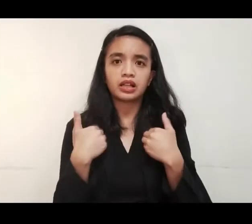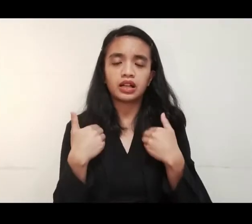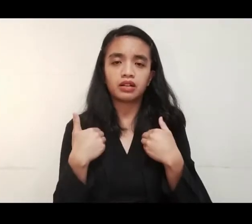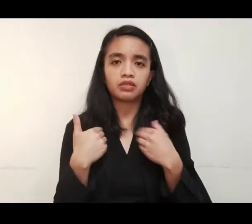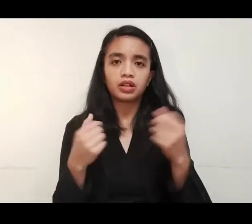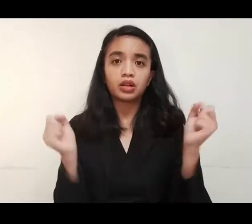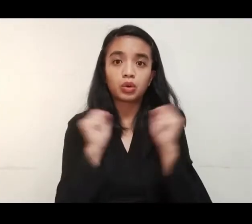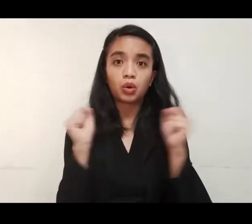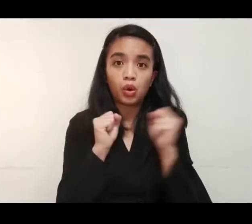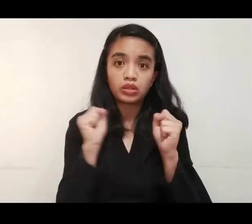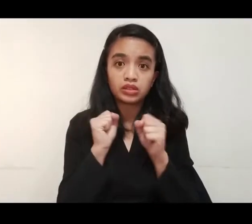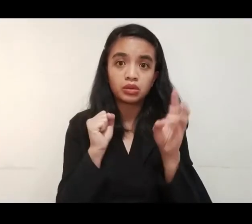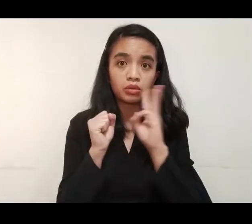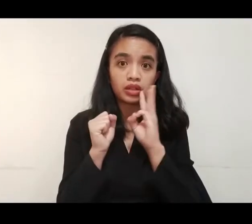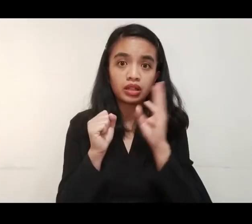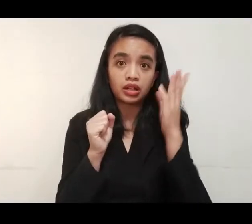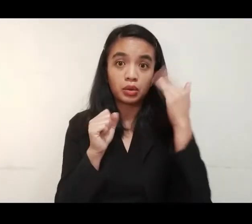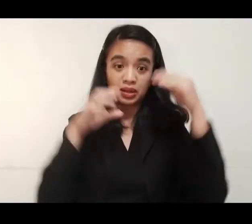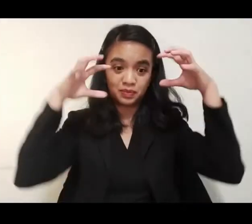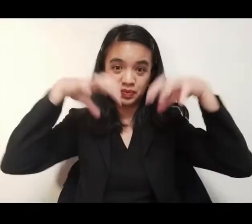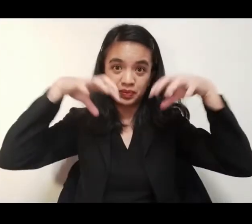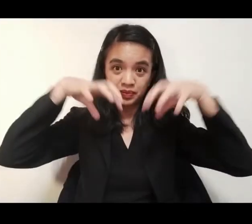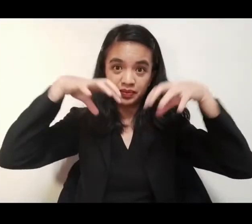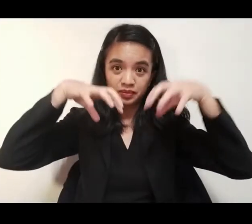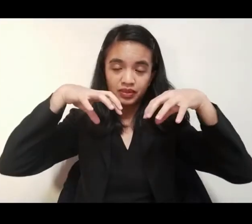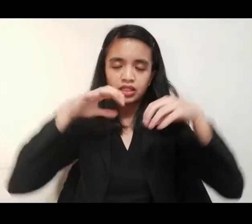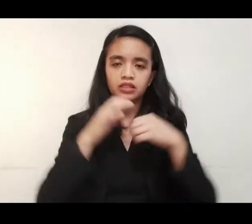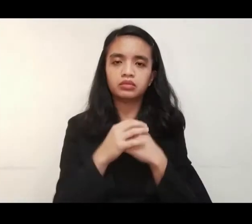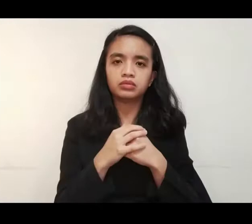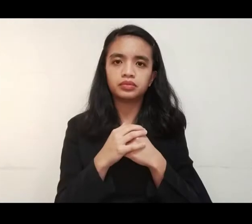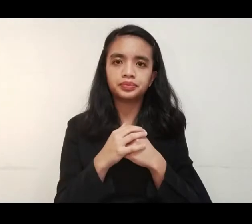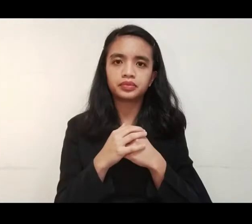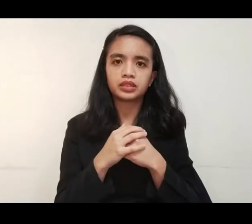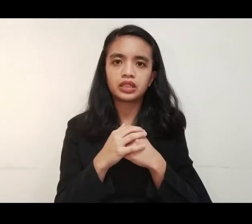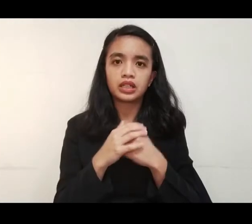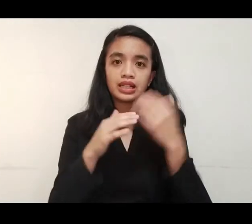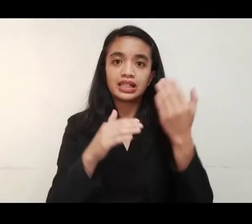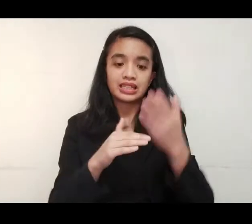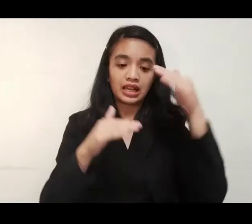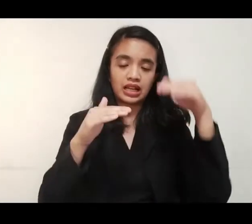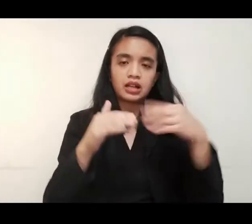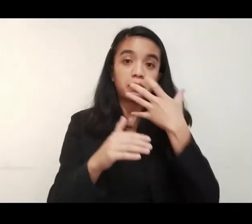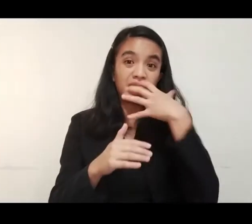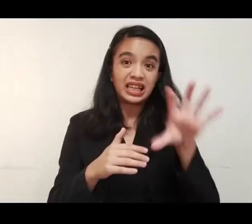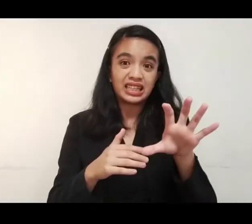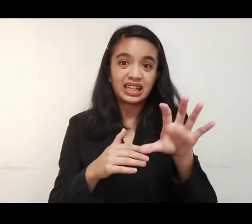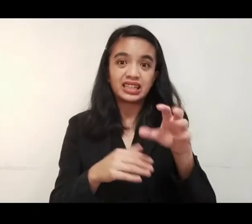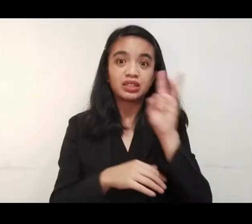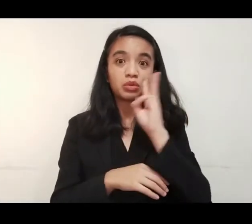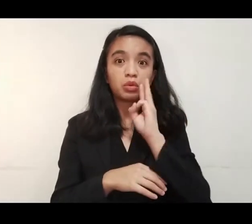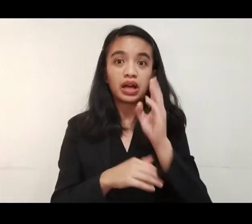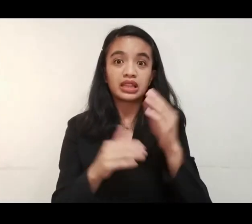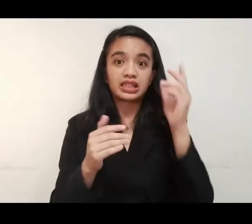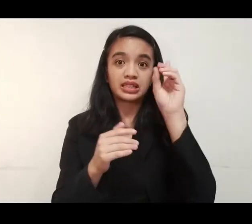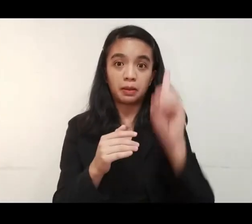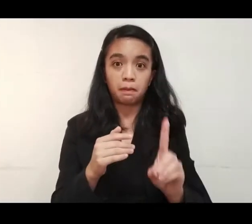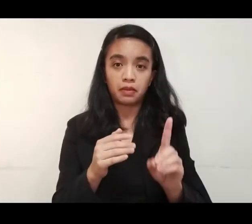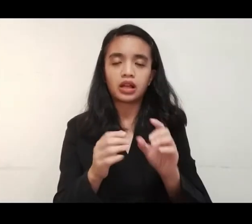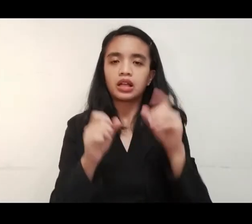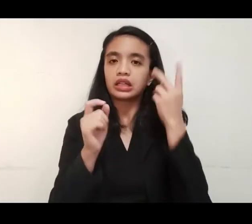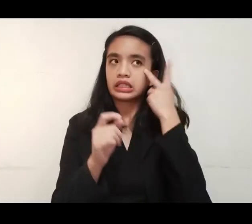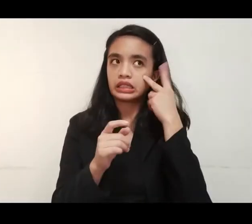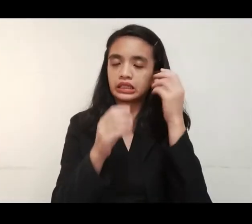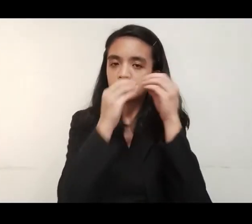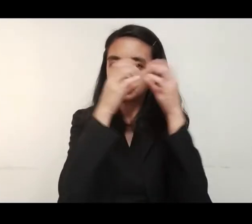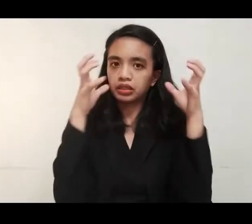cold water sa ibabaw sanhinong ambon at saka sa ilalim ng tubig ay mainit. Imagine na lang